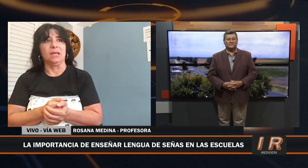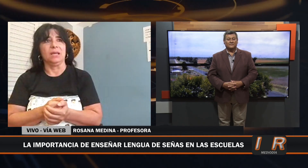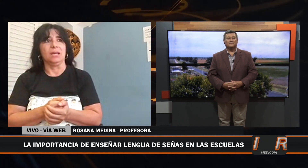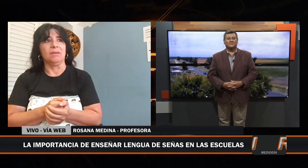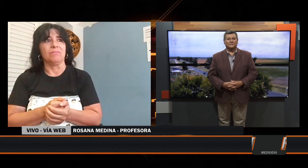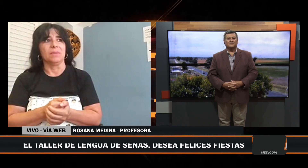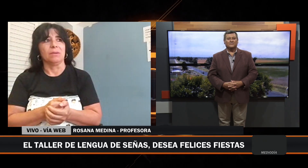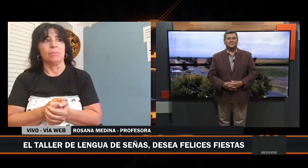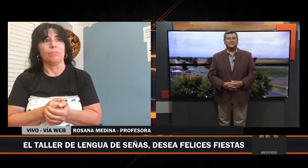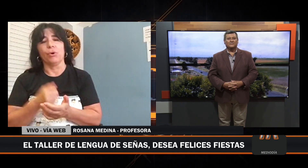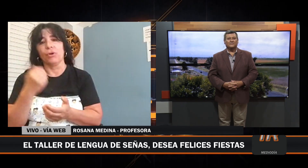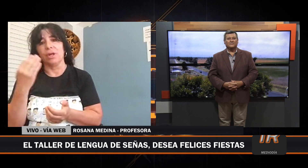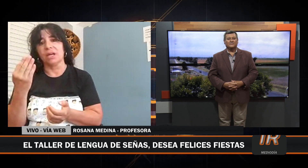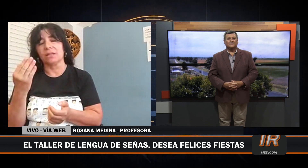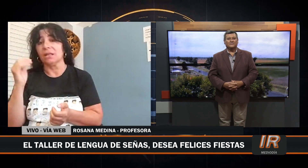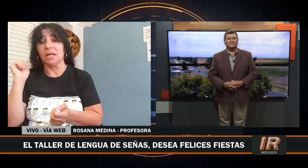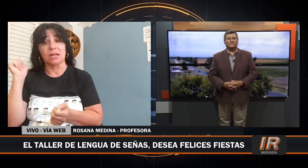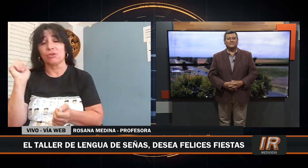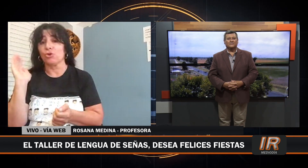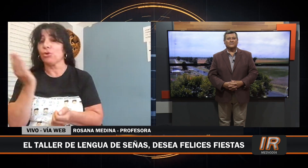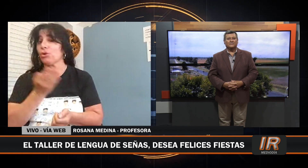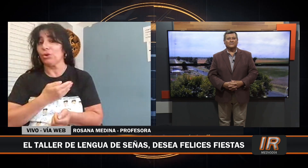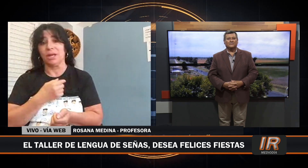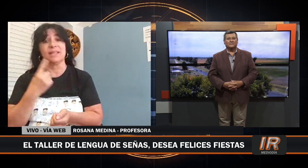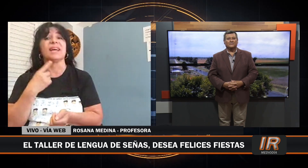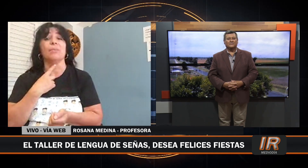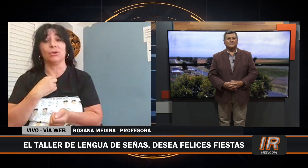poder tener todo lo que deseamos.